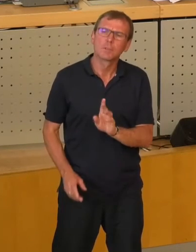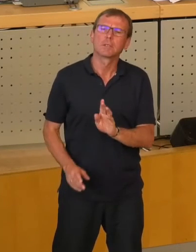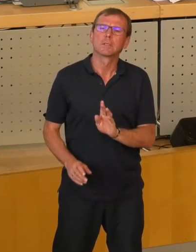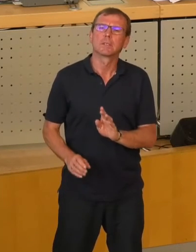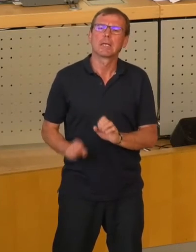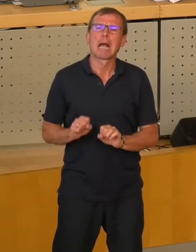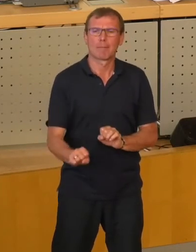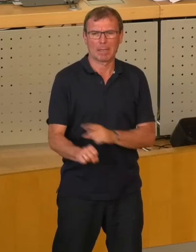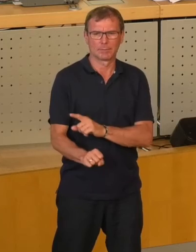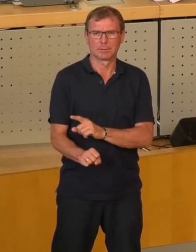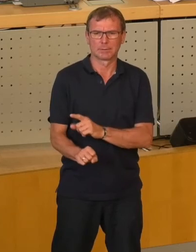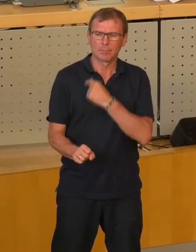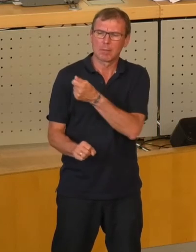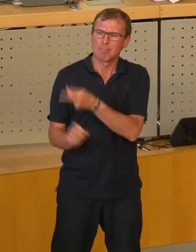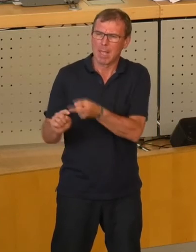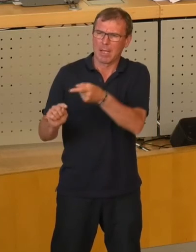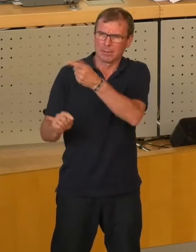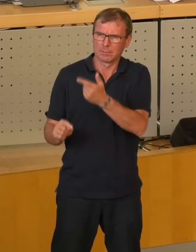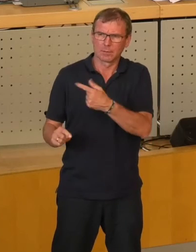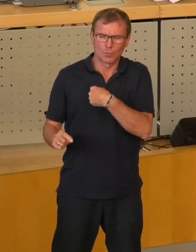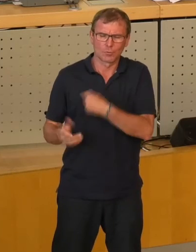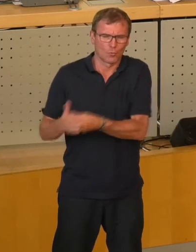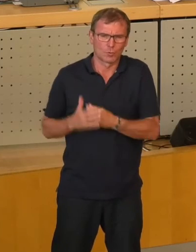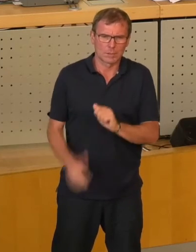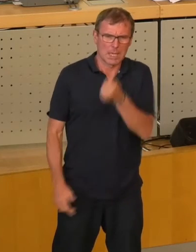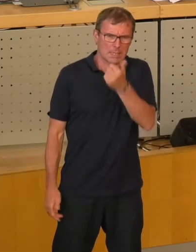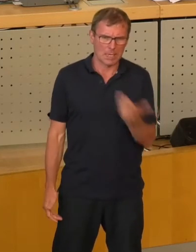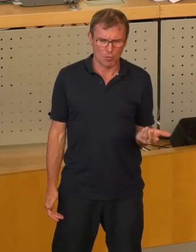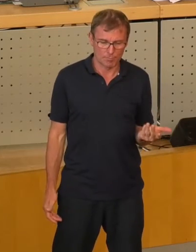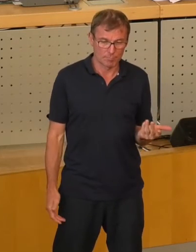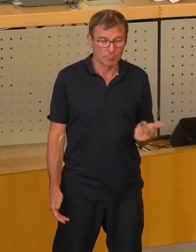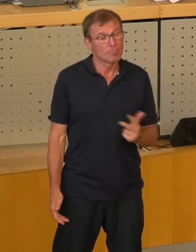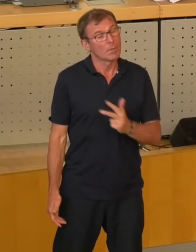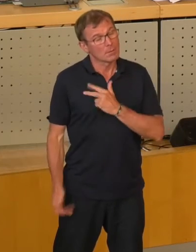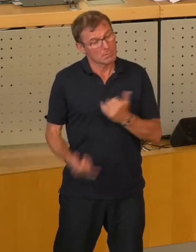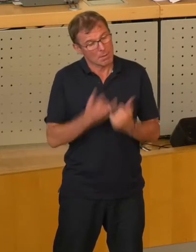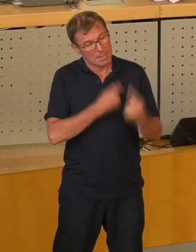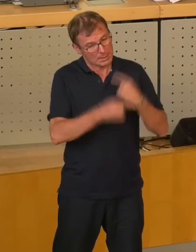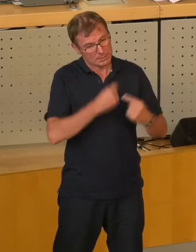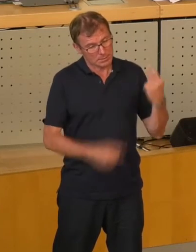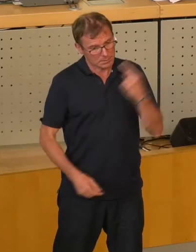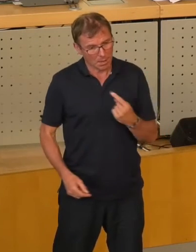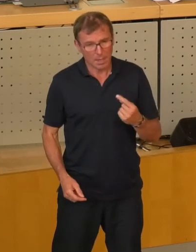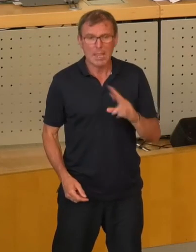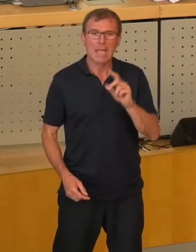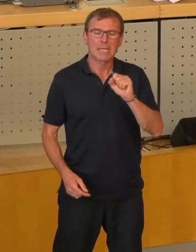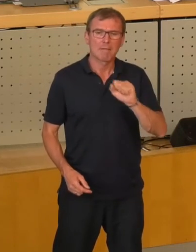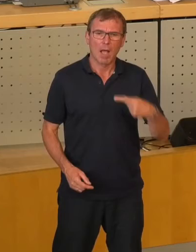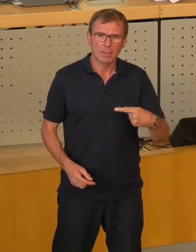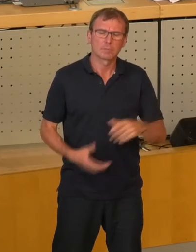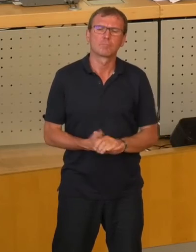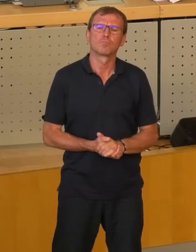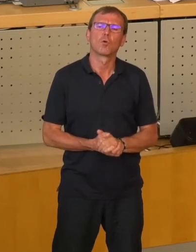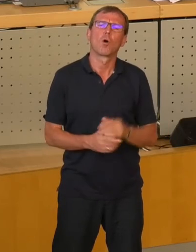einer, der sozusagen uns unterstützt. Wir haben auch tatsächlich in den letzten Jahren, hat die DREWAG auch noch ein paar andere